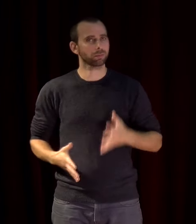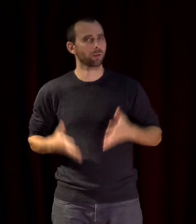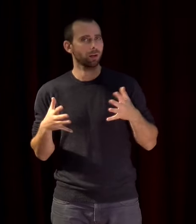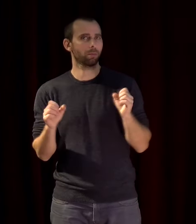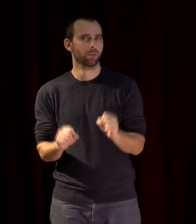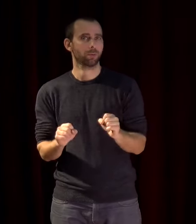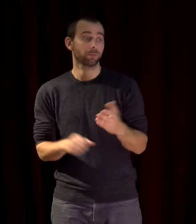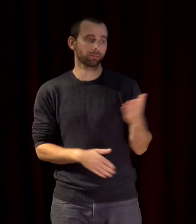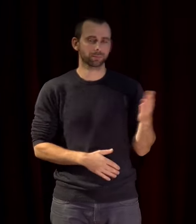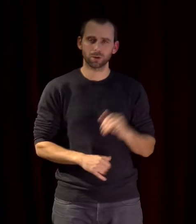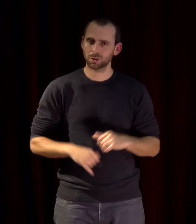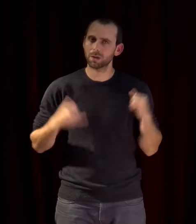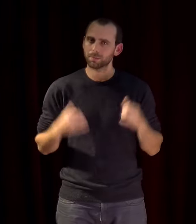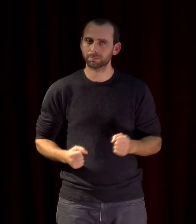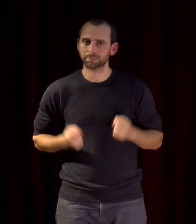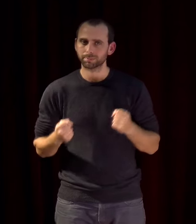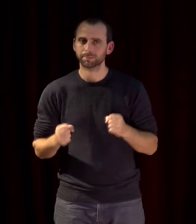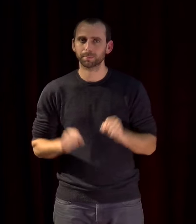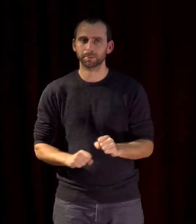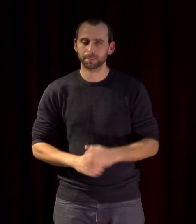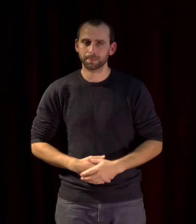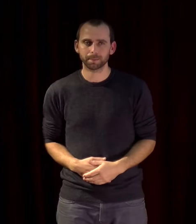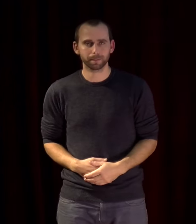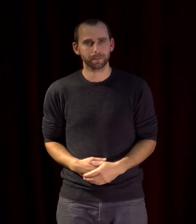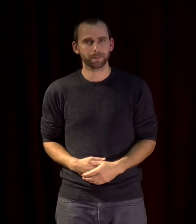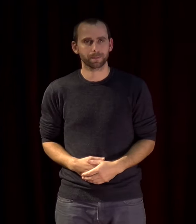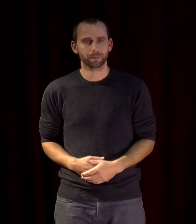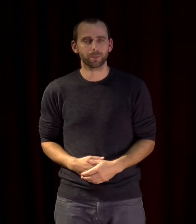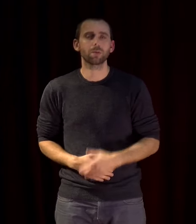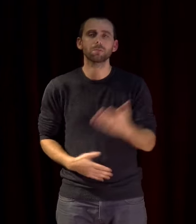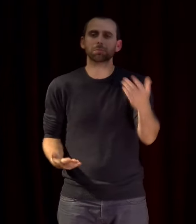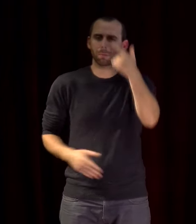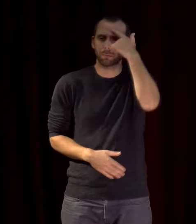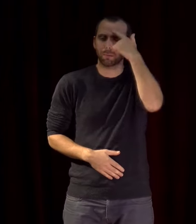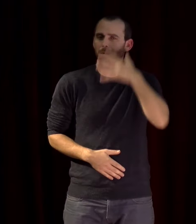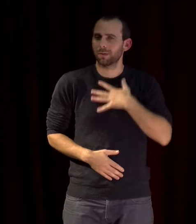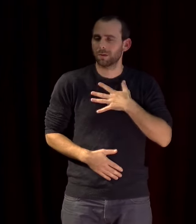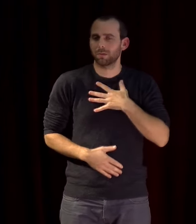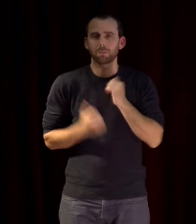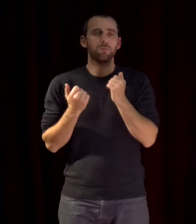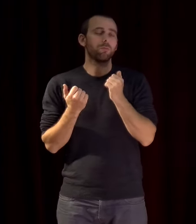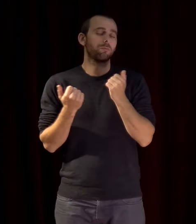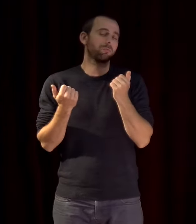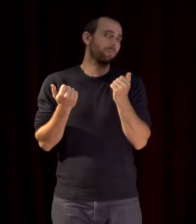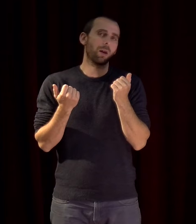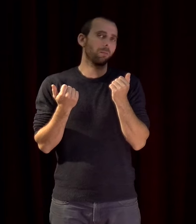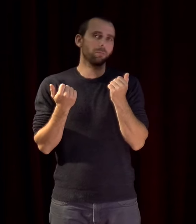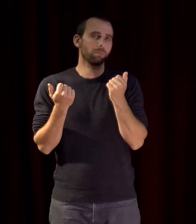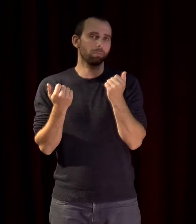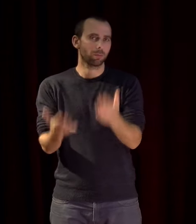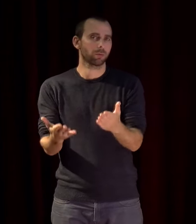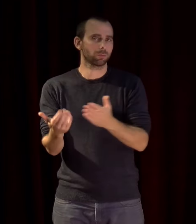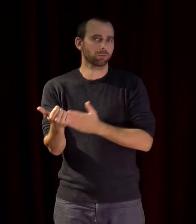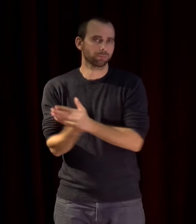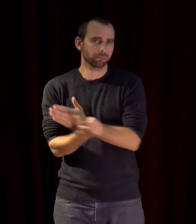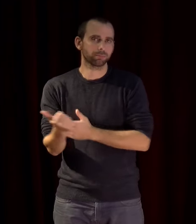jeunes alors quels seraient les trois points que je vous propose à mettre en